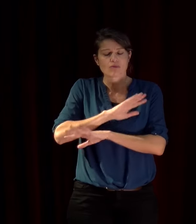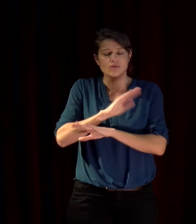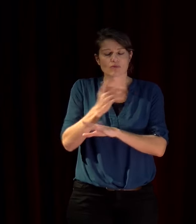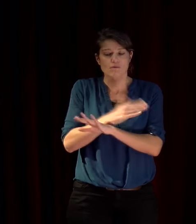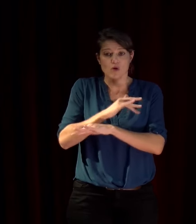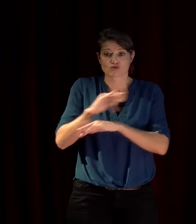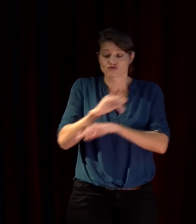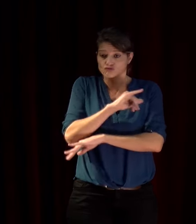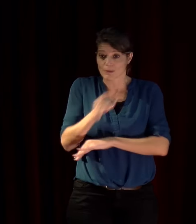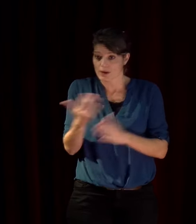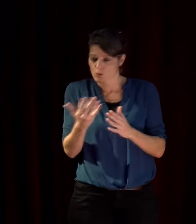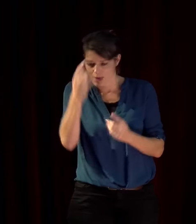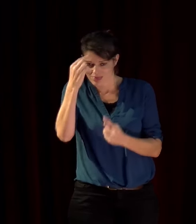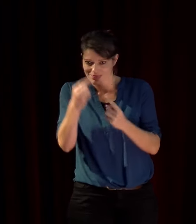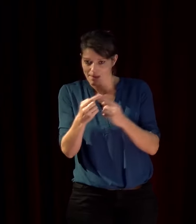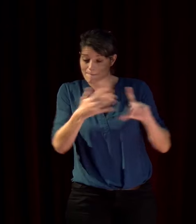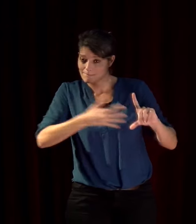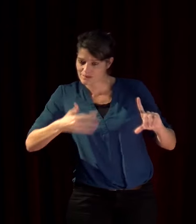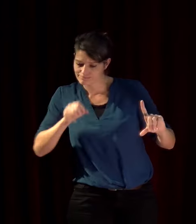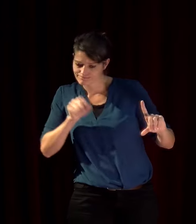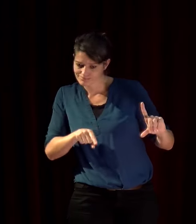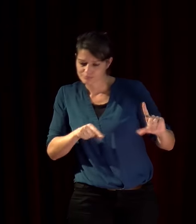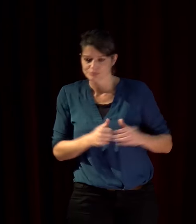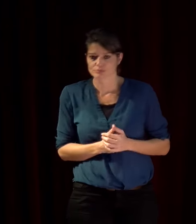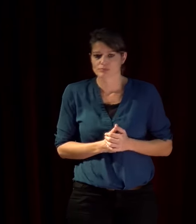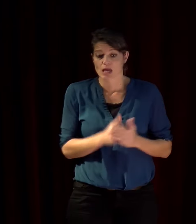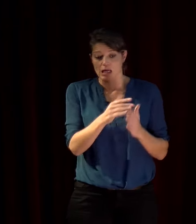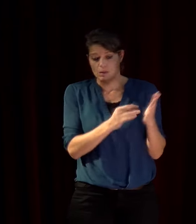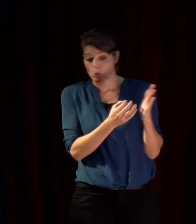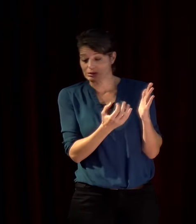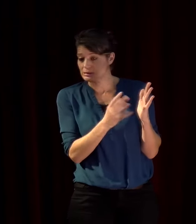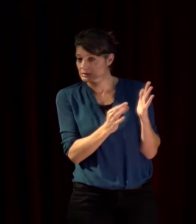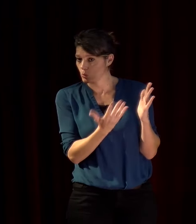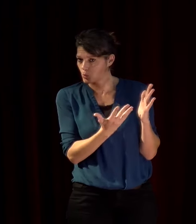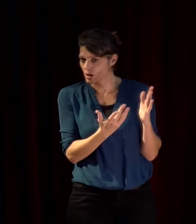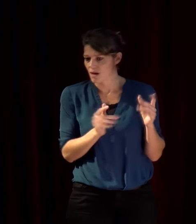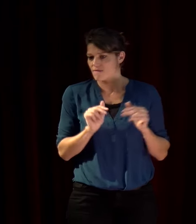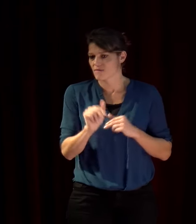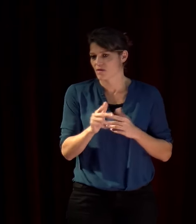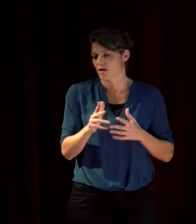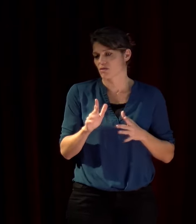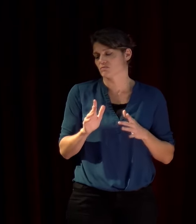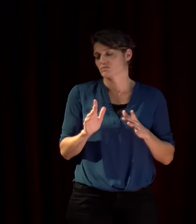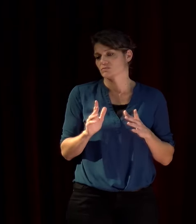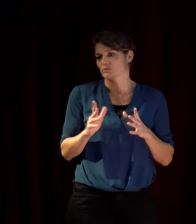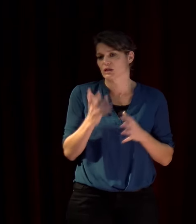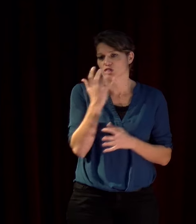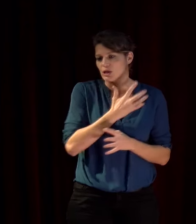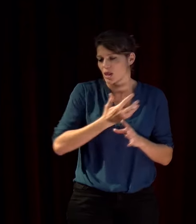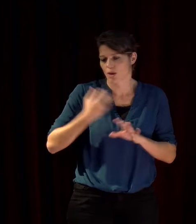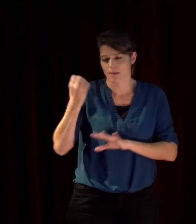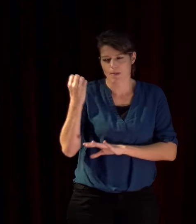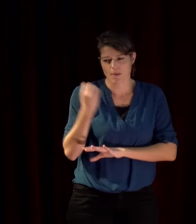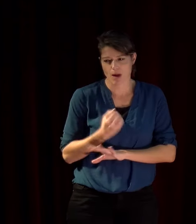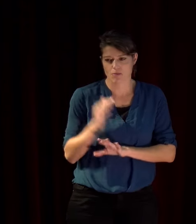et le rapport prévoit des vagues de chaleur en augmentation l'augmentation effectivement